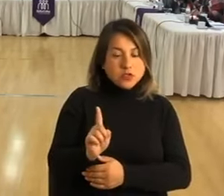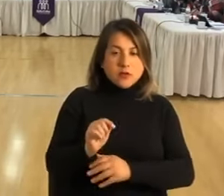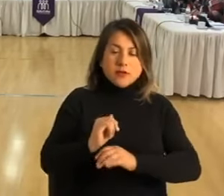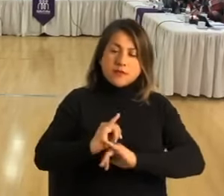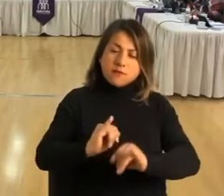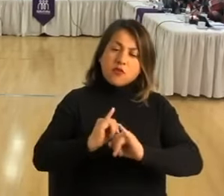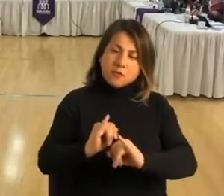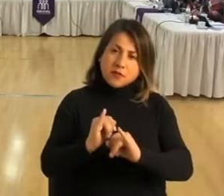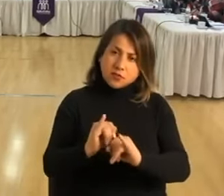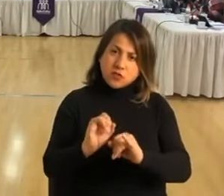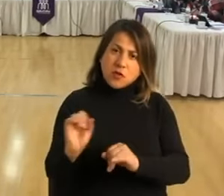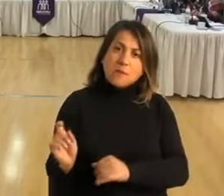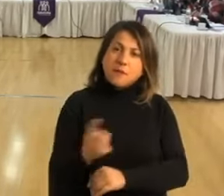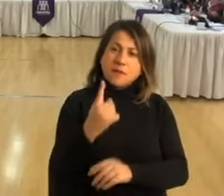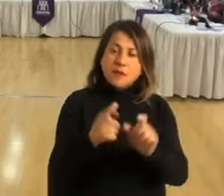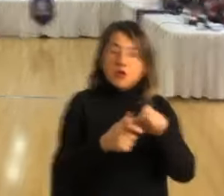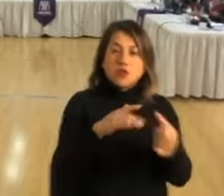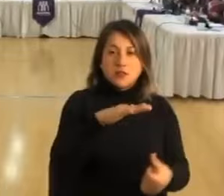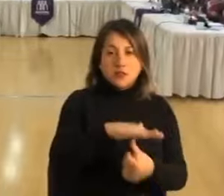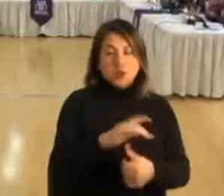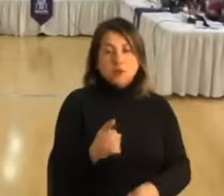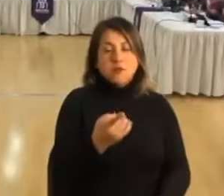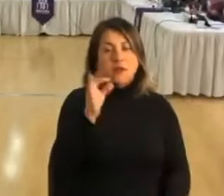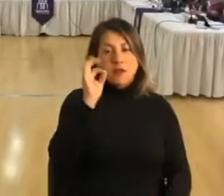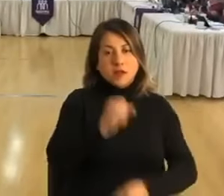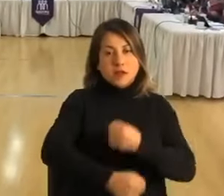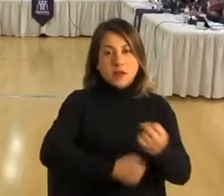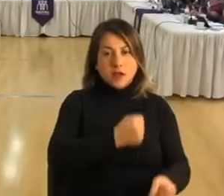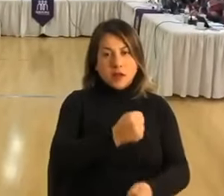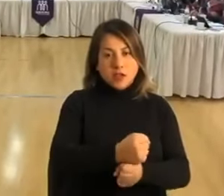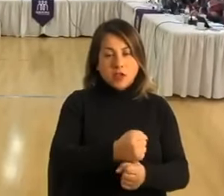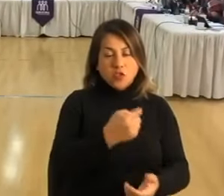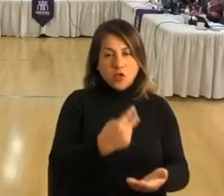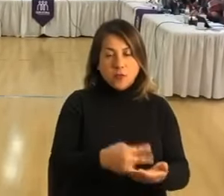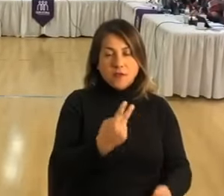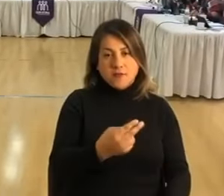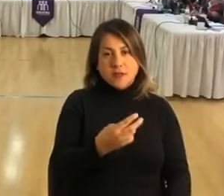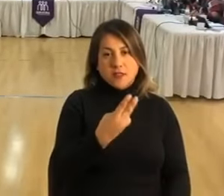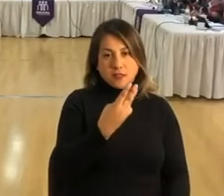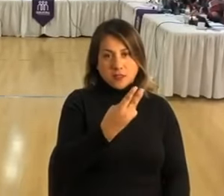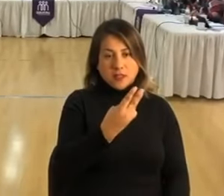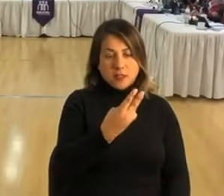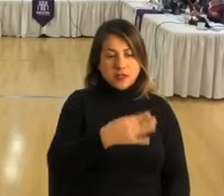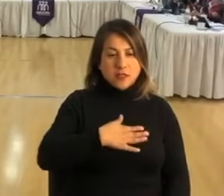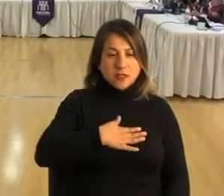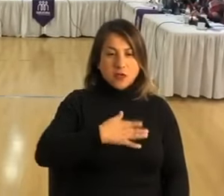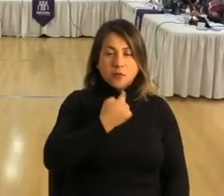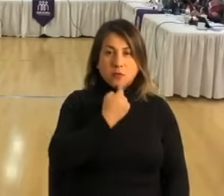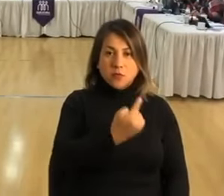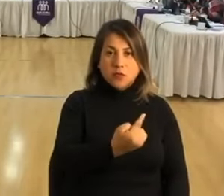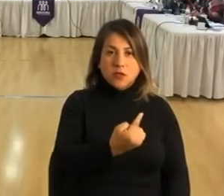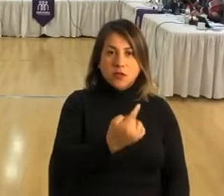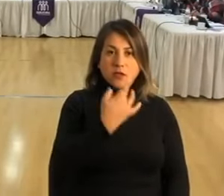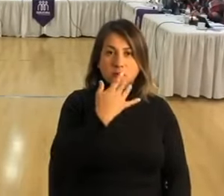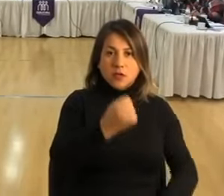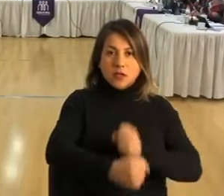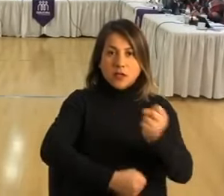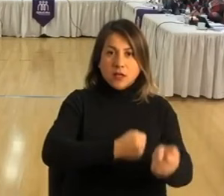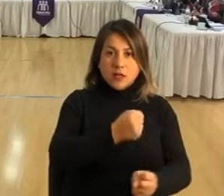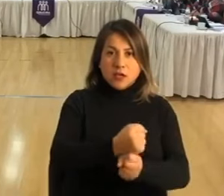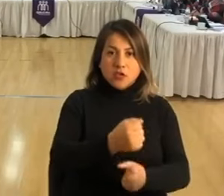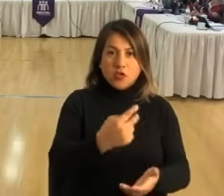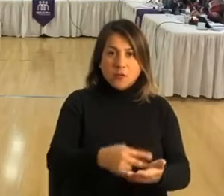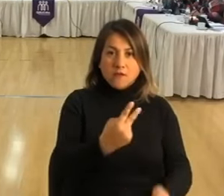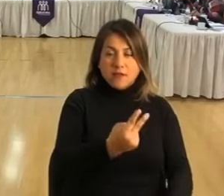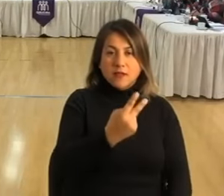debería haber estado en el primer consejo, en primera sesión del año 2023. Me gustaría preguntar porque tampoco el año 2022